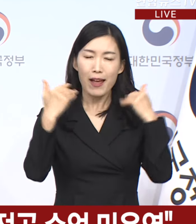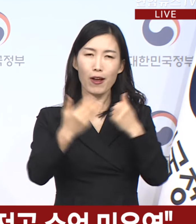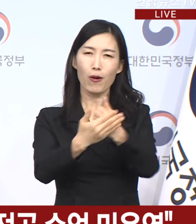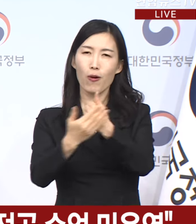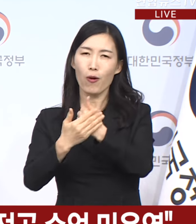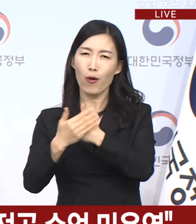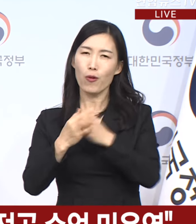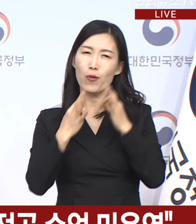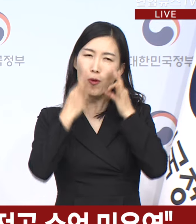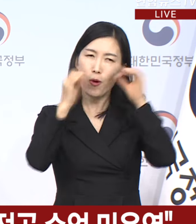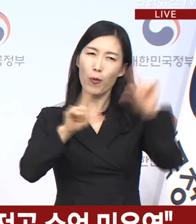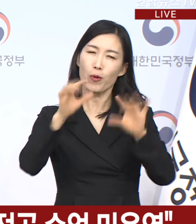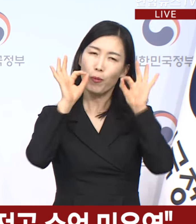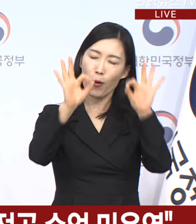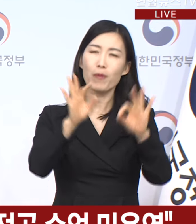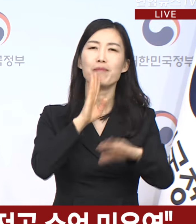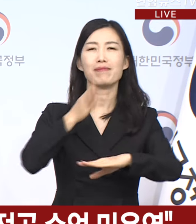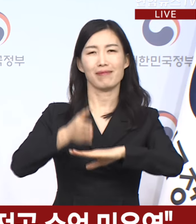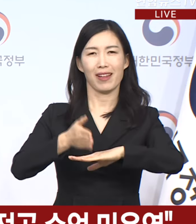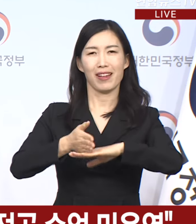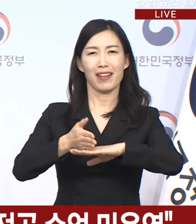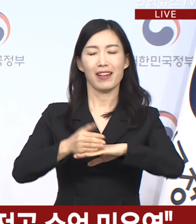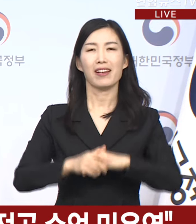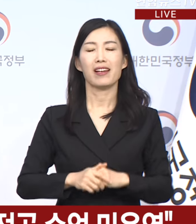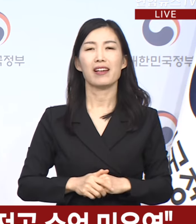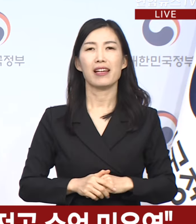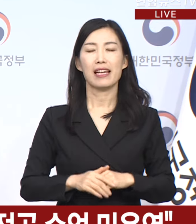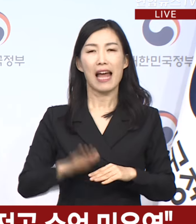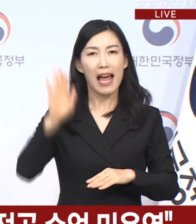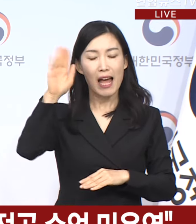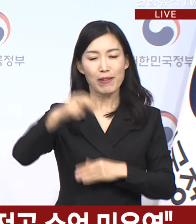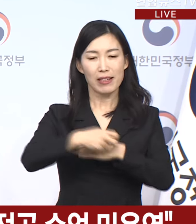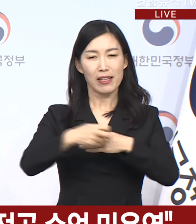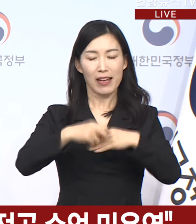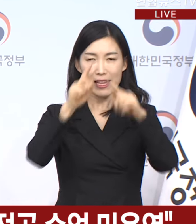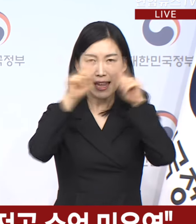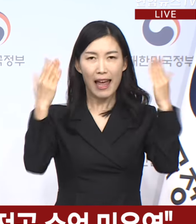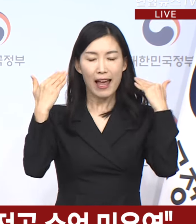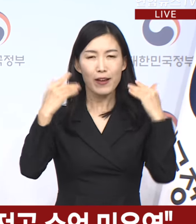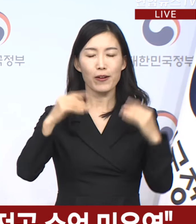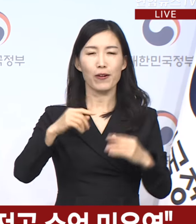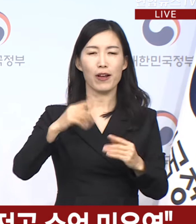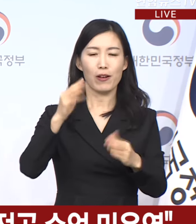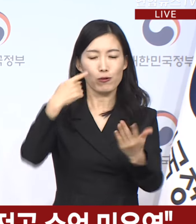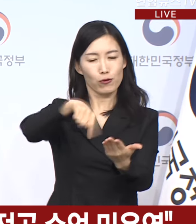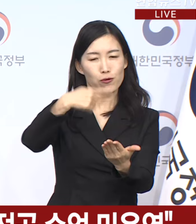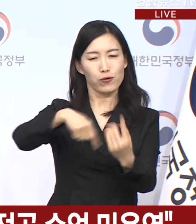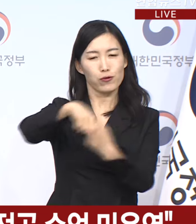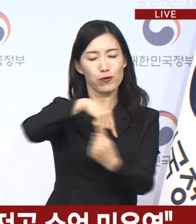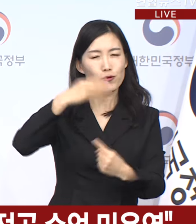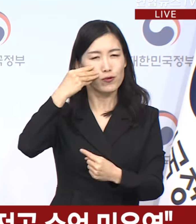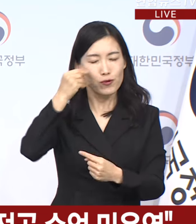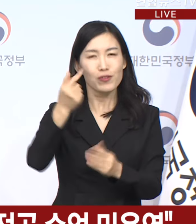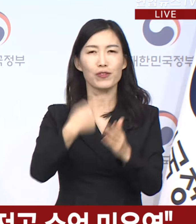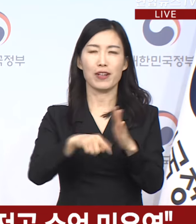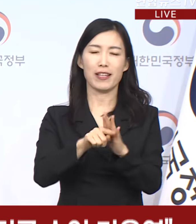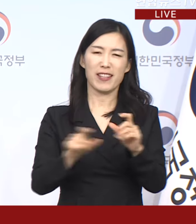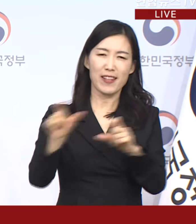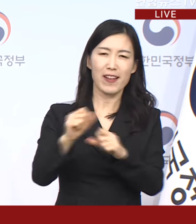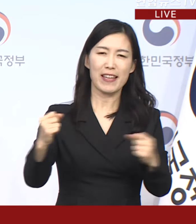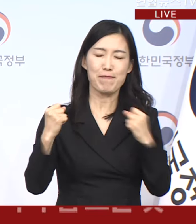진심으로 감사드리며 앞으로도 의과대학 학사 운영의 정상화를 위해 힘을 합쳐주시기를 부탁드립니다.